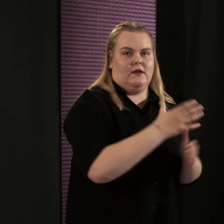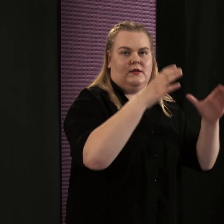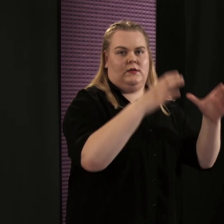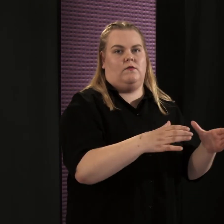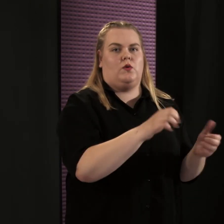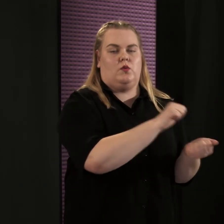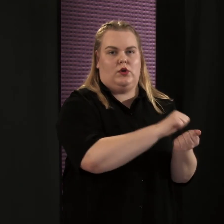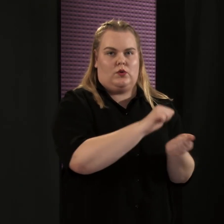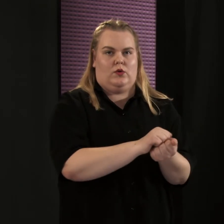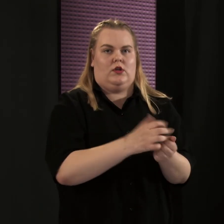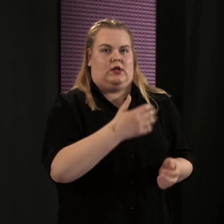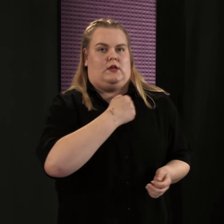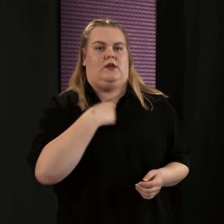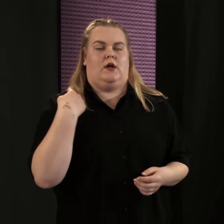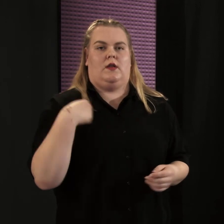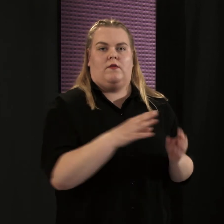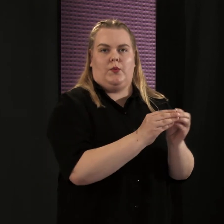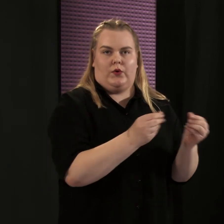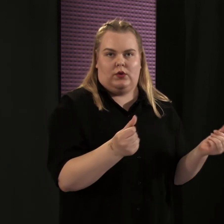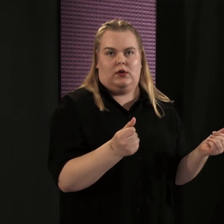oli ruokavaliossa tasapainoisempi.